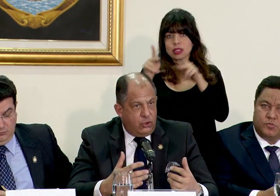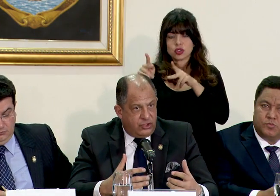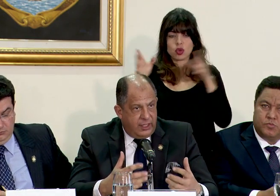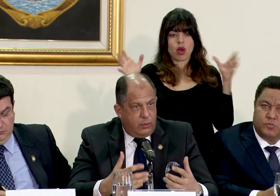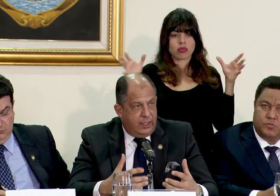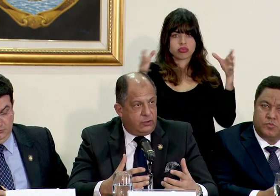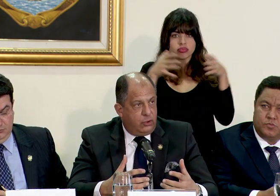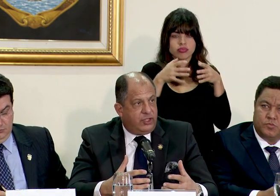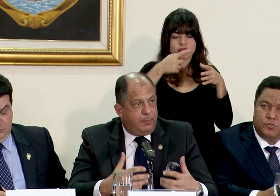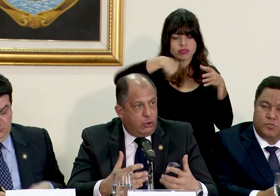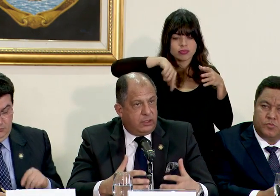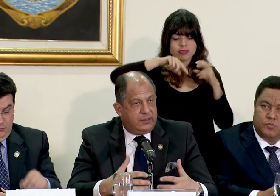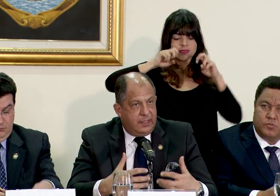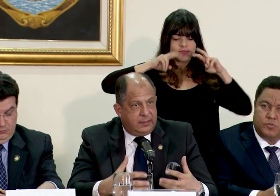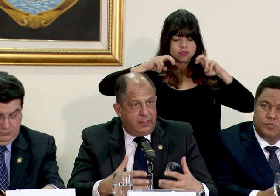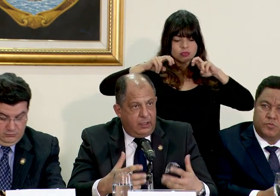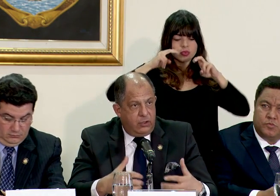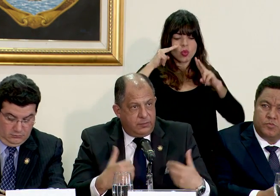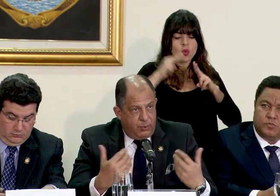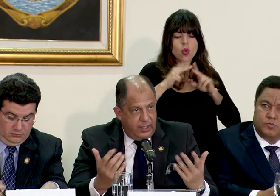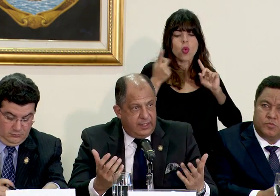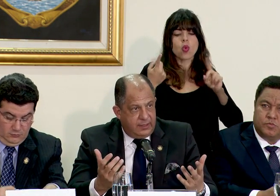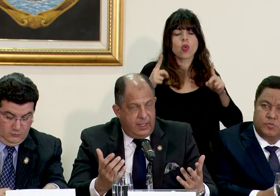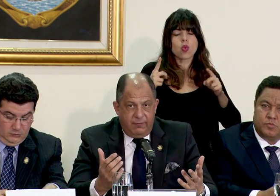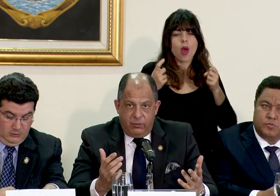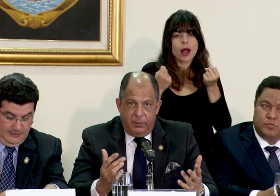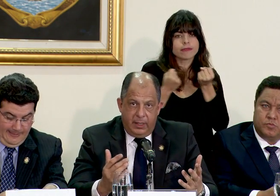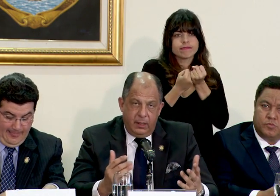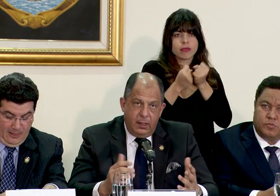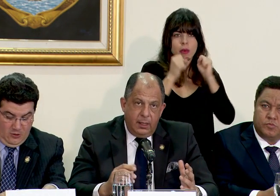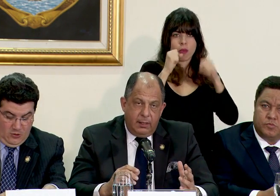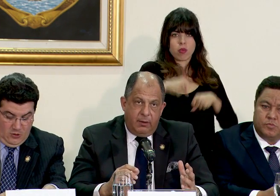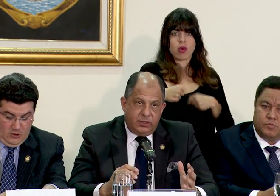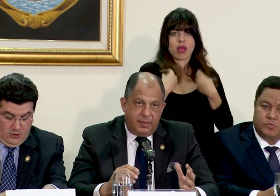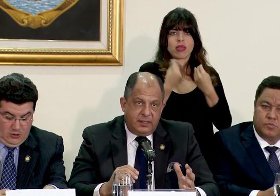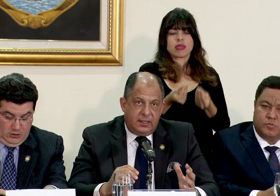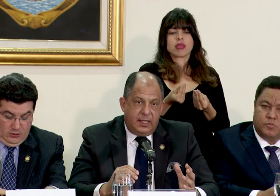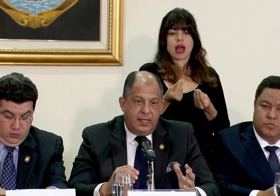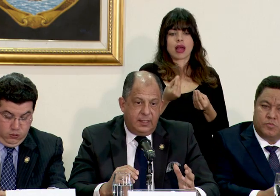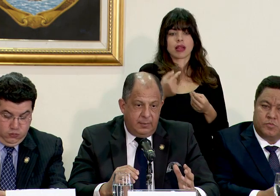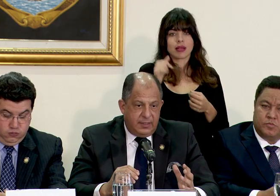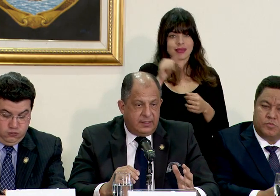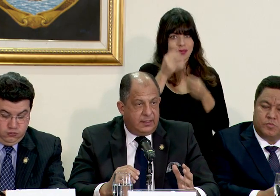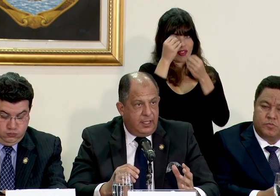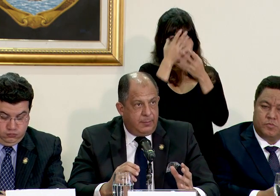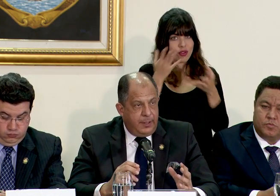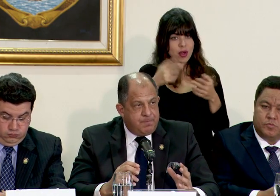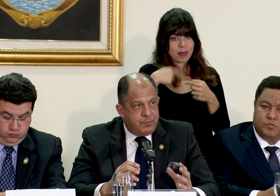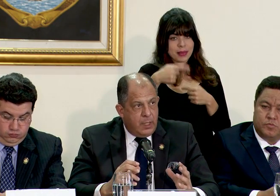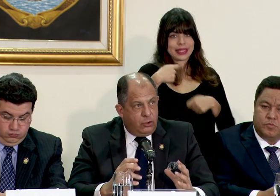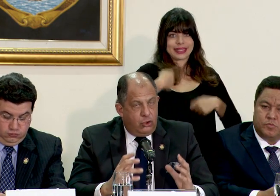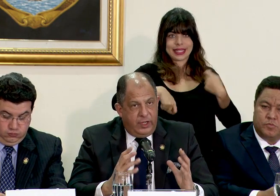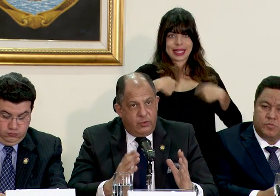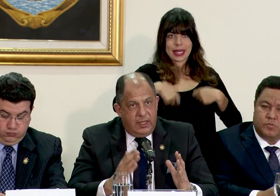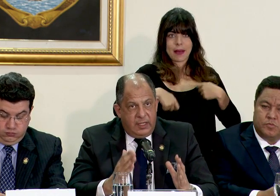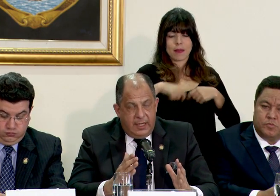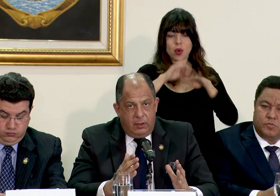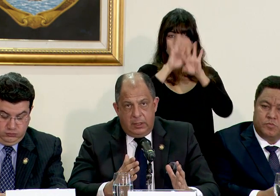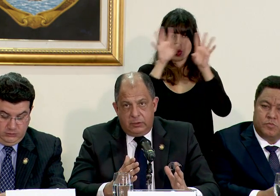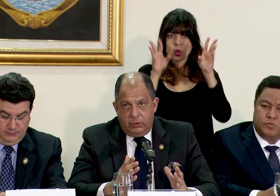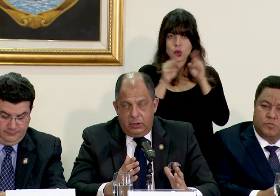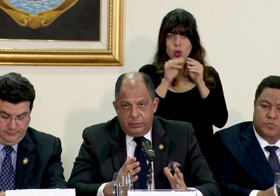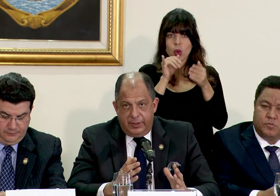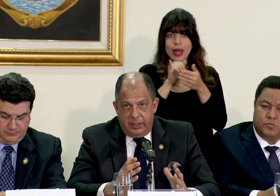para conocer cuáles son los aportes que estas regiones pueden hacer al informe que vamos a presentar en el mes de septiembre. Todo ello